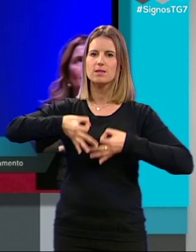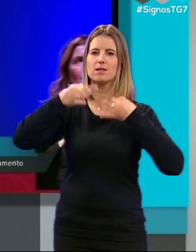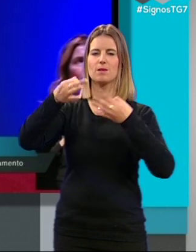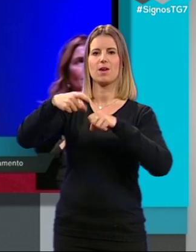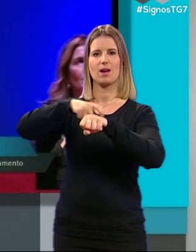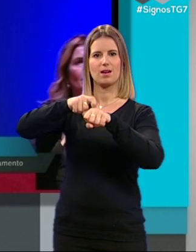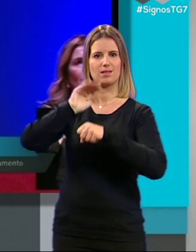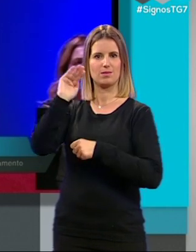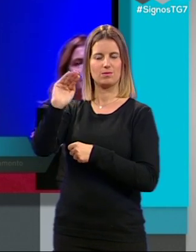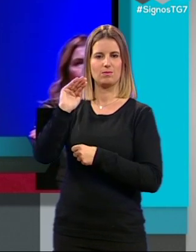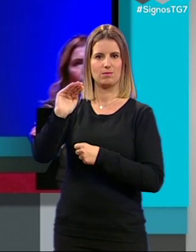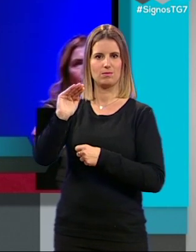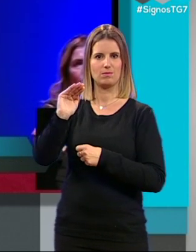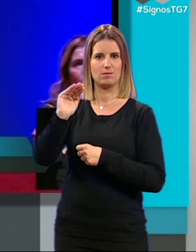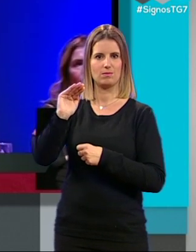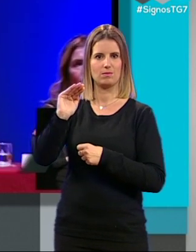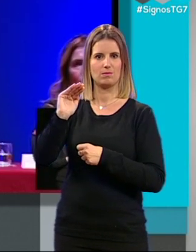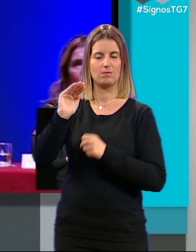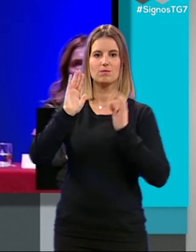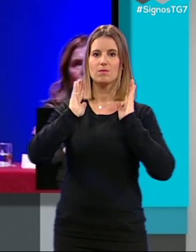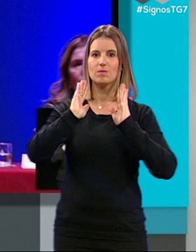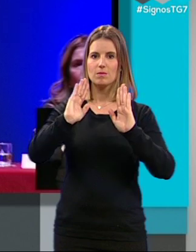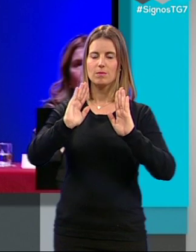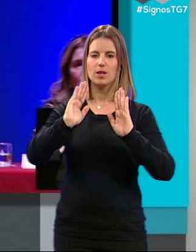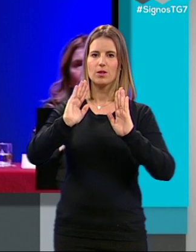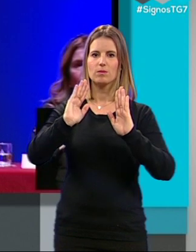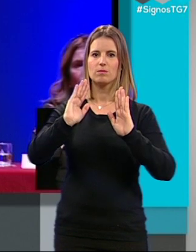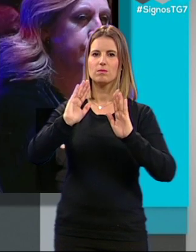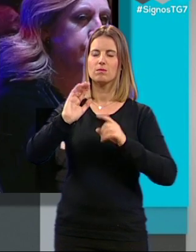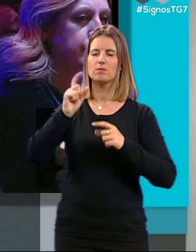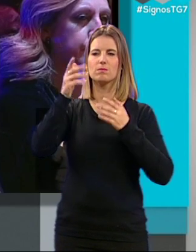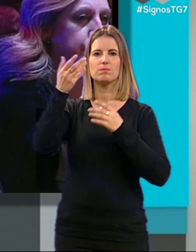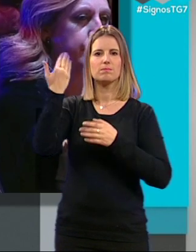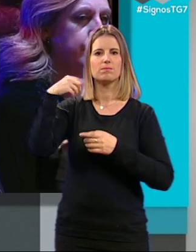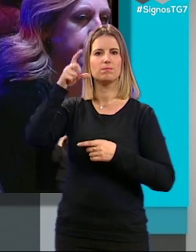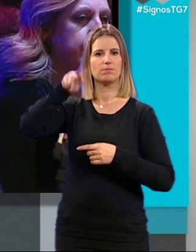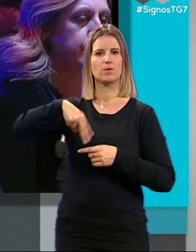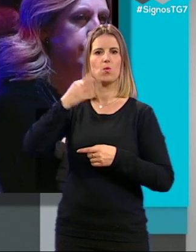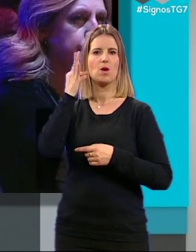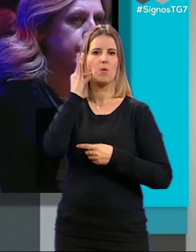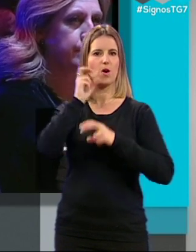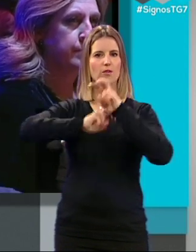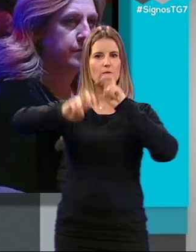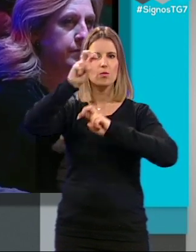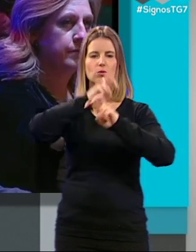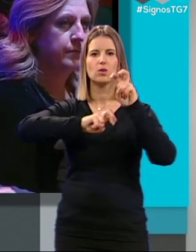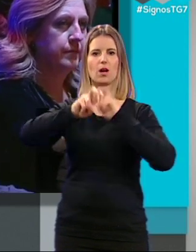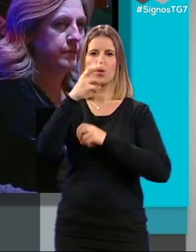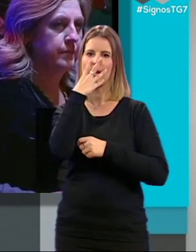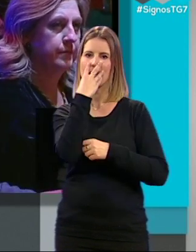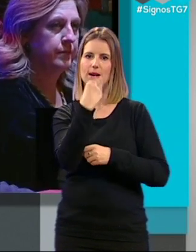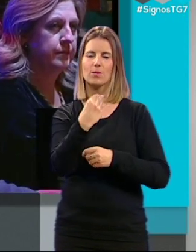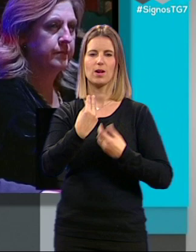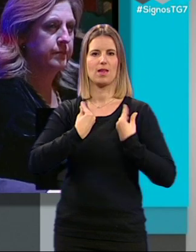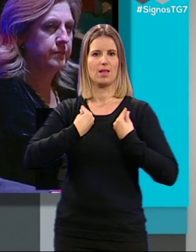caracterizó, pero sobre todo fue una mujer buscadora, enamorada de la